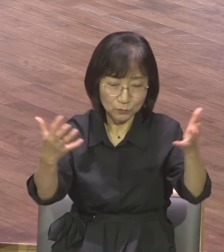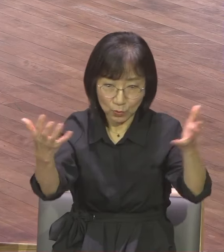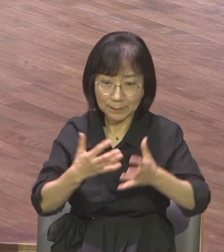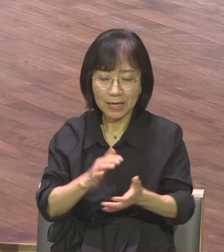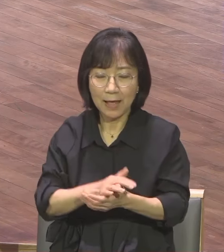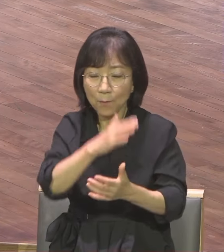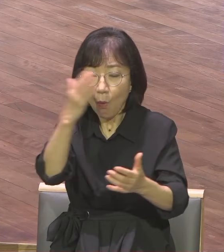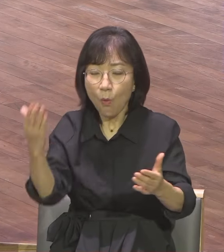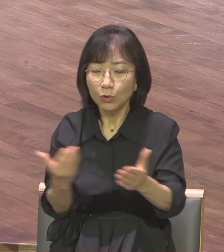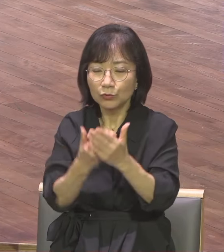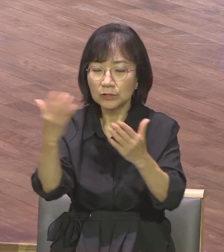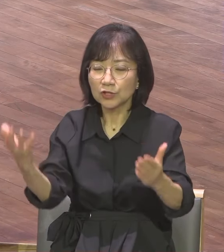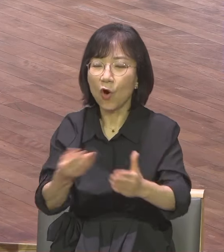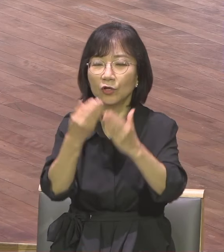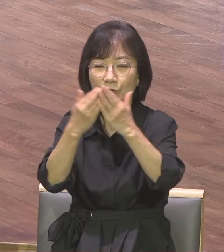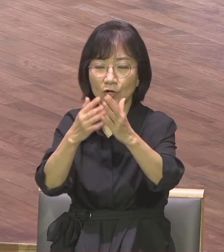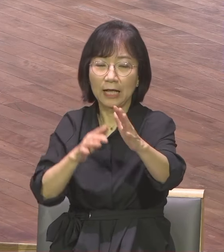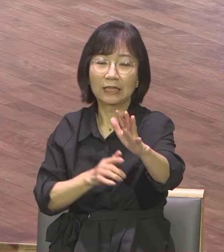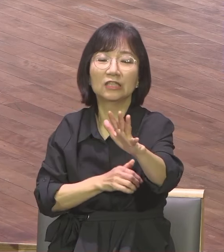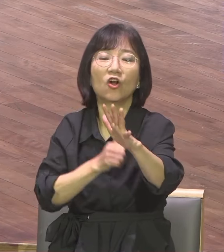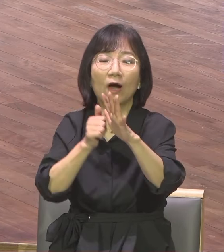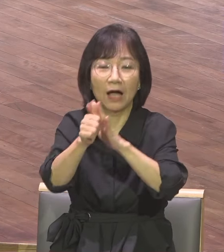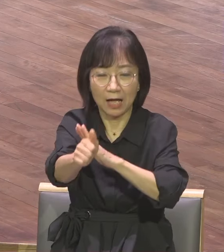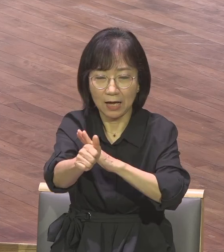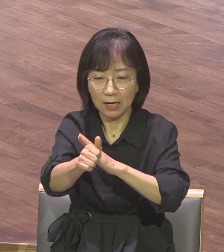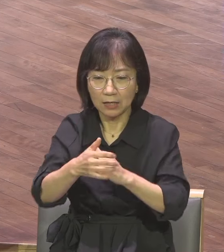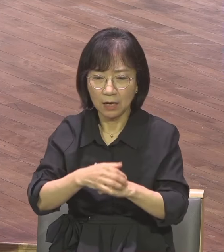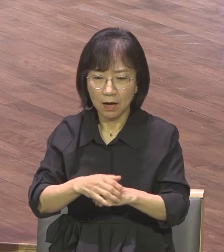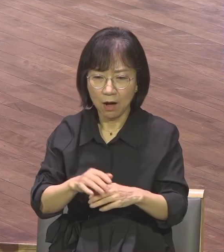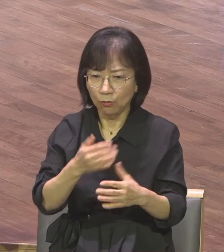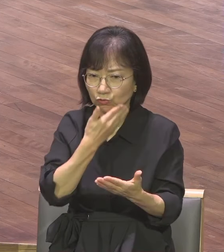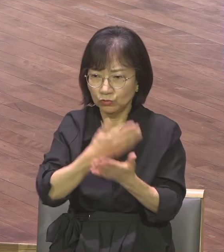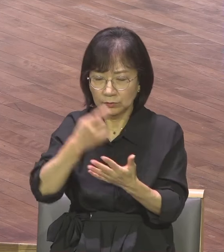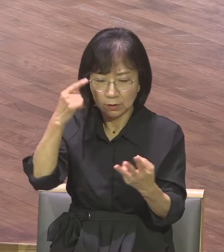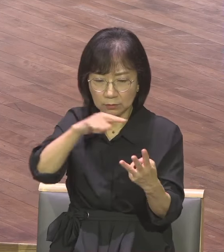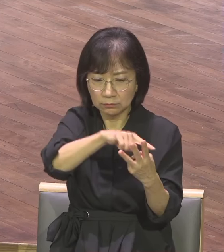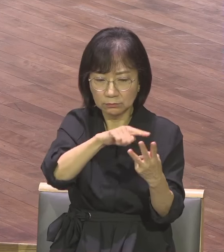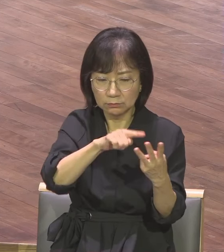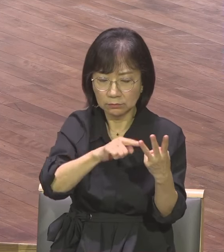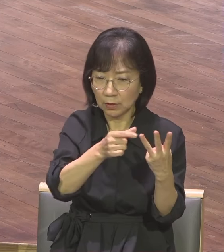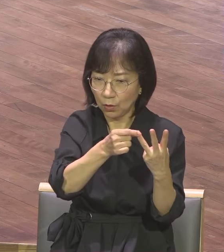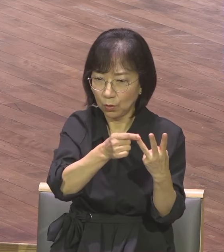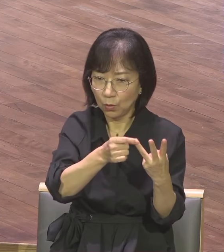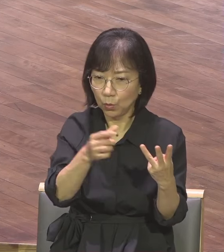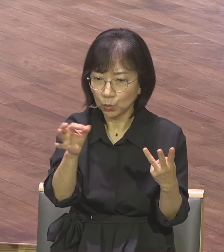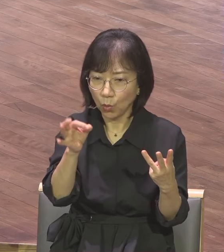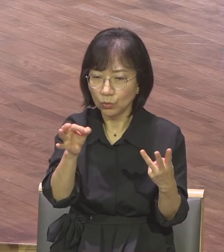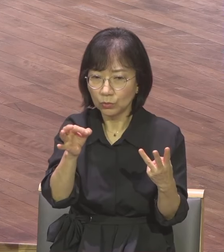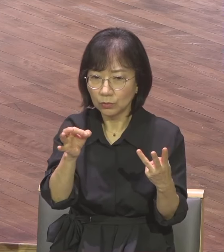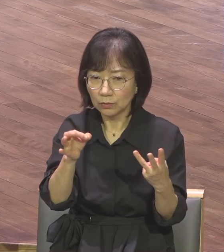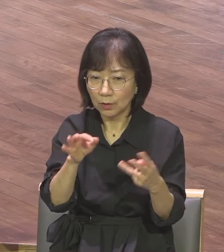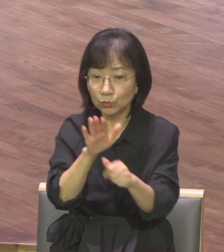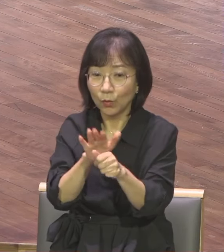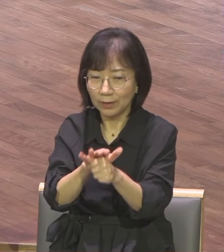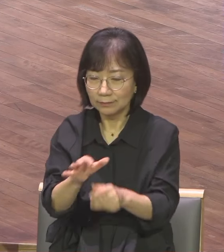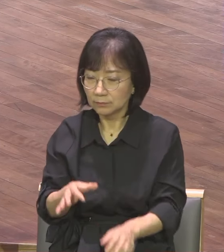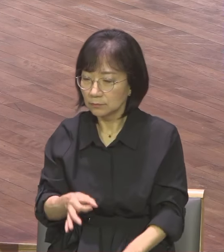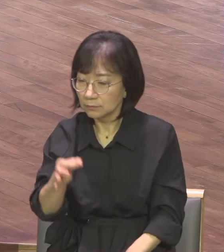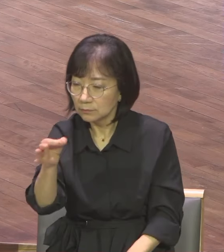신성시 여기는 구제예요 어떤 사람은 동전 좋겠죠 어떤 사람은 금 좋겠죠 어떤 사람은 은